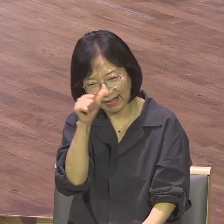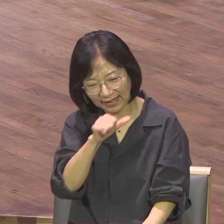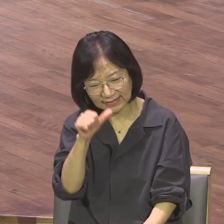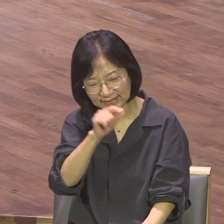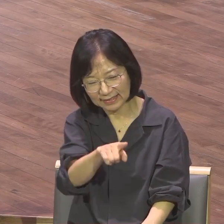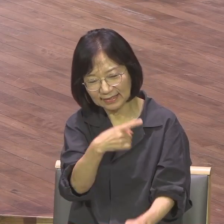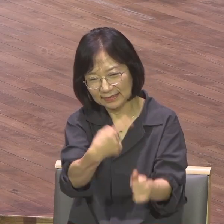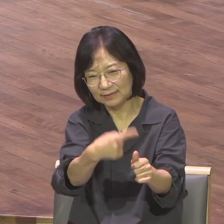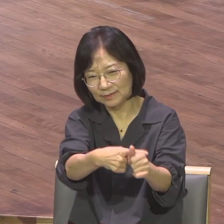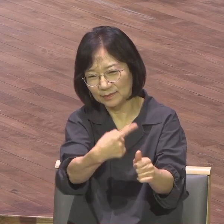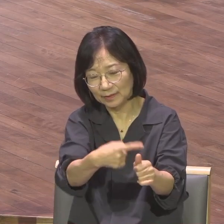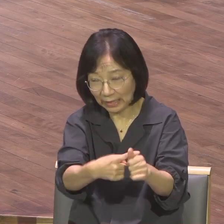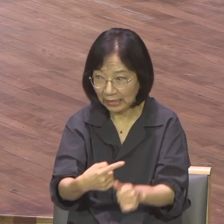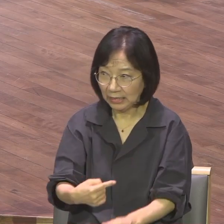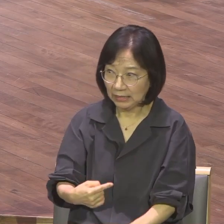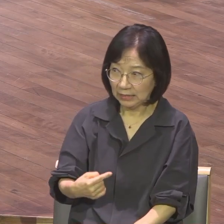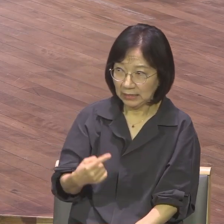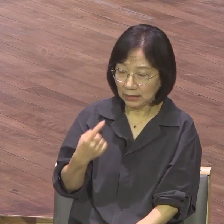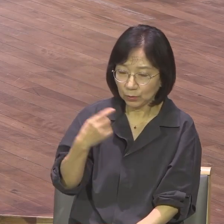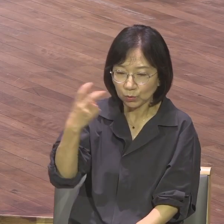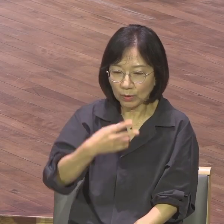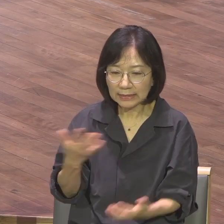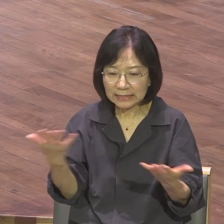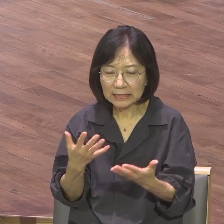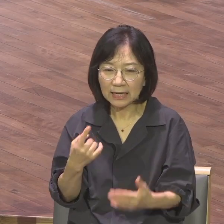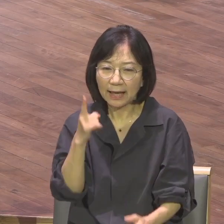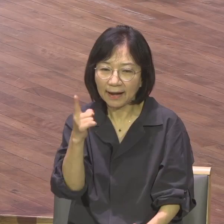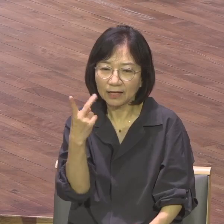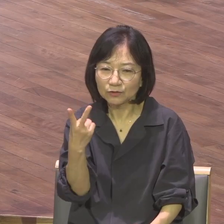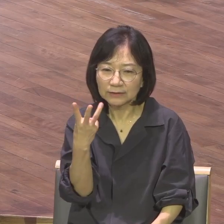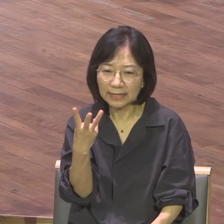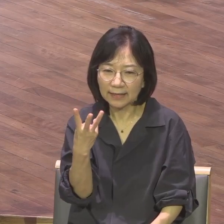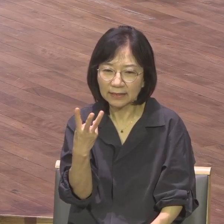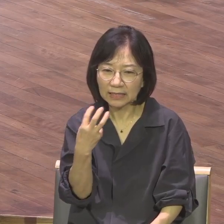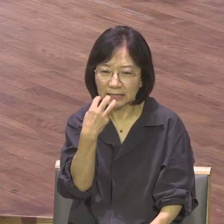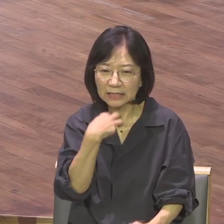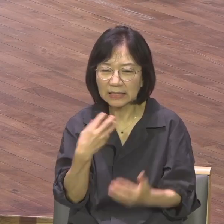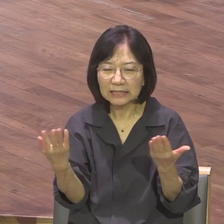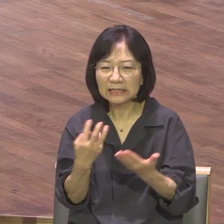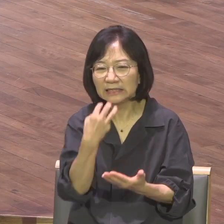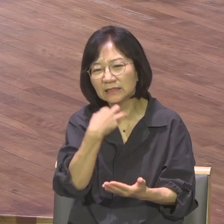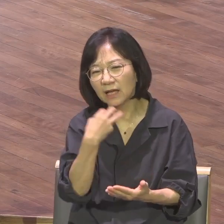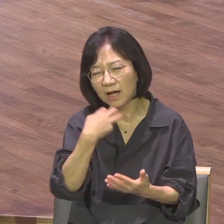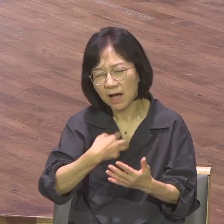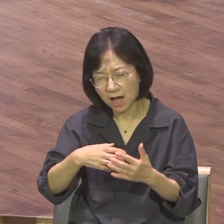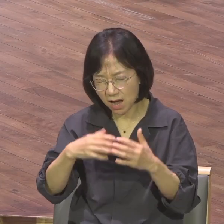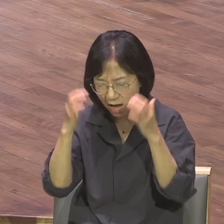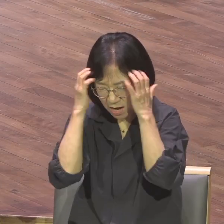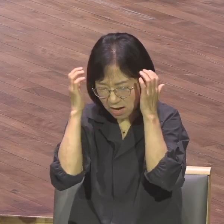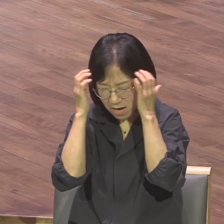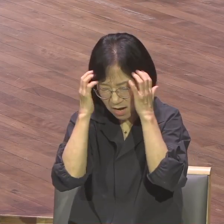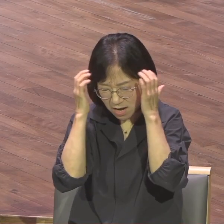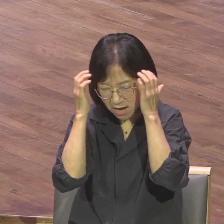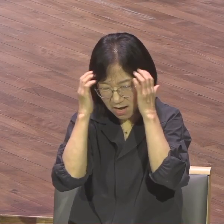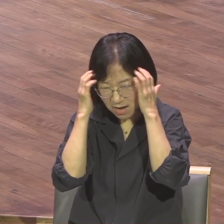일 두세게 하는 건 기본이라니까요 아침 일찍 새벽에 나가서 밤 늦게까지 죽도록 일을 하는 거예요